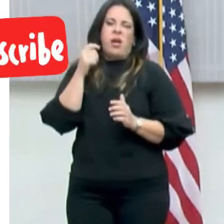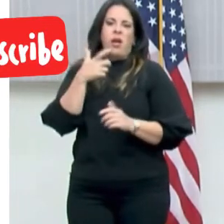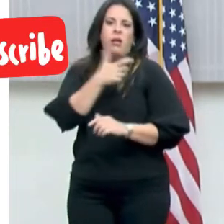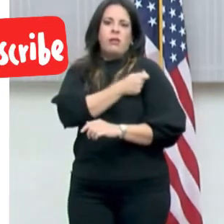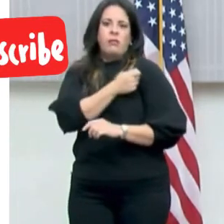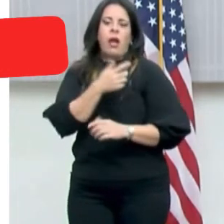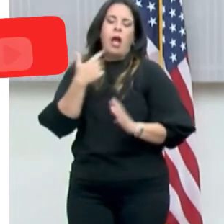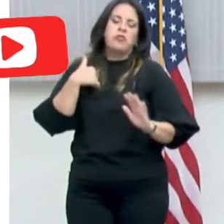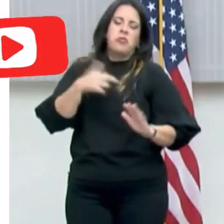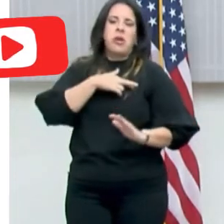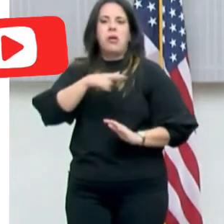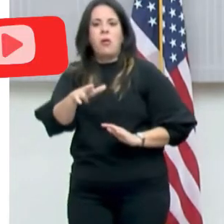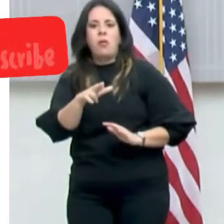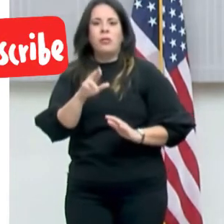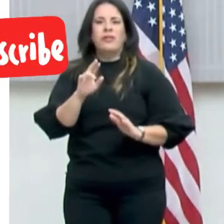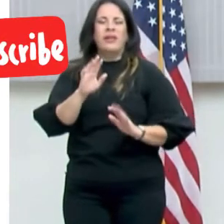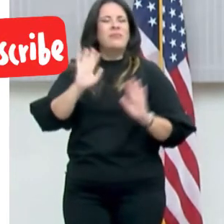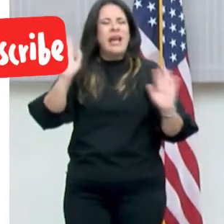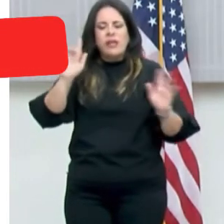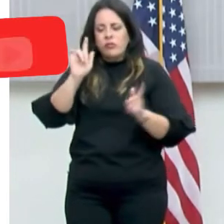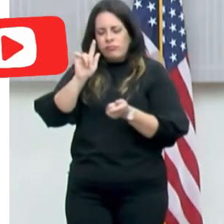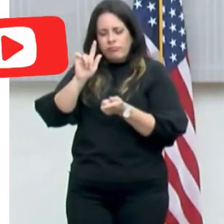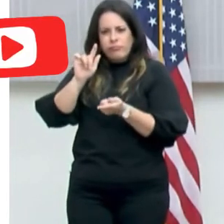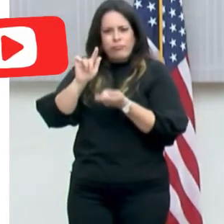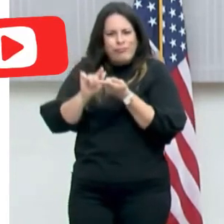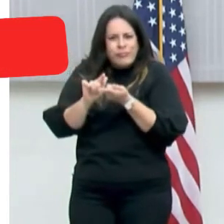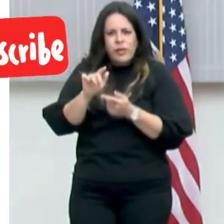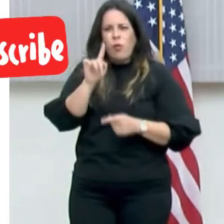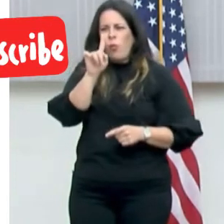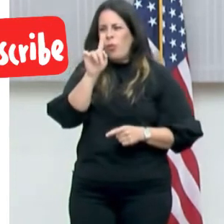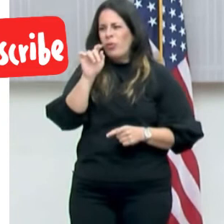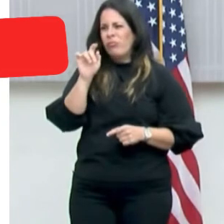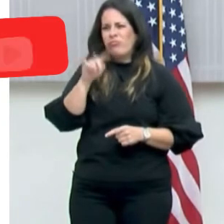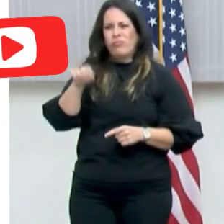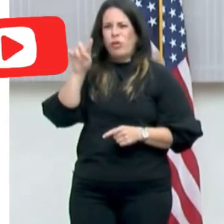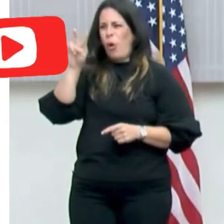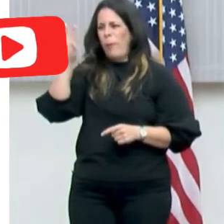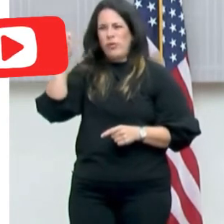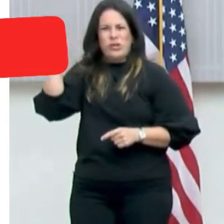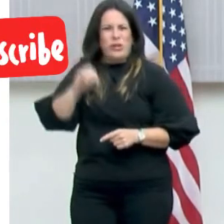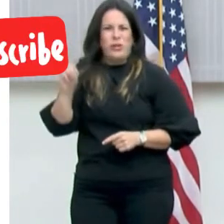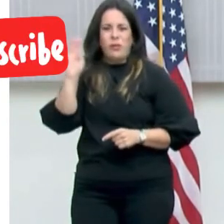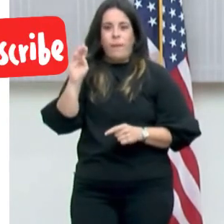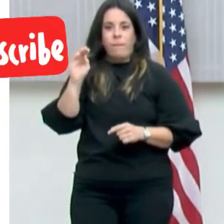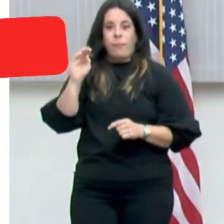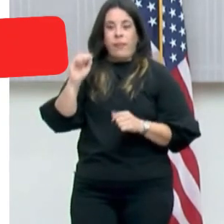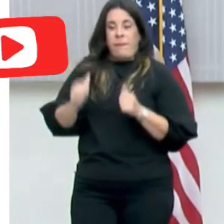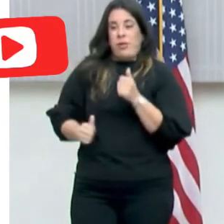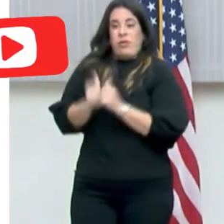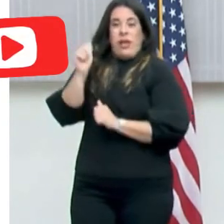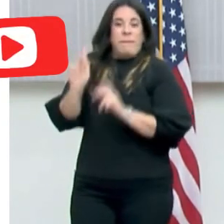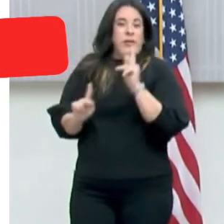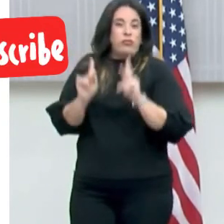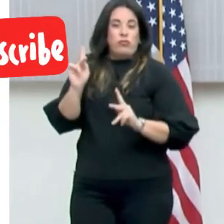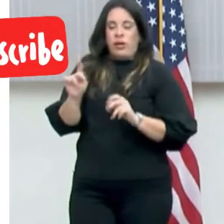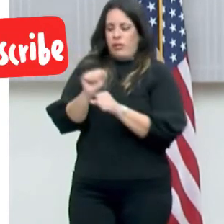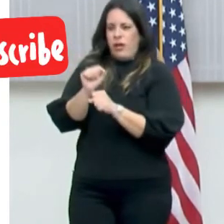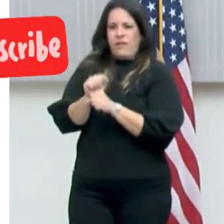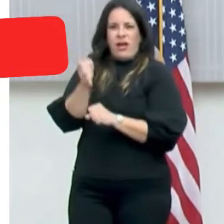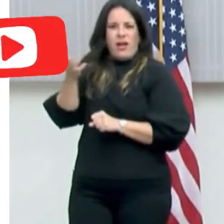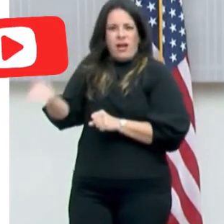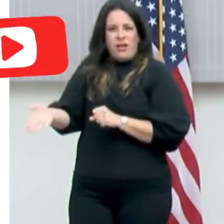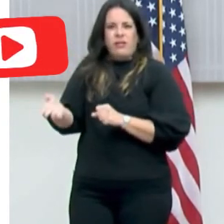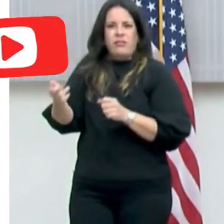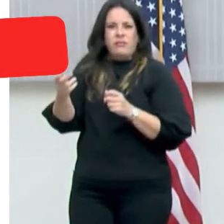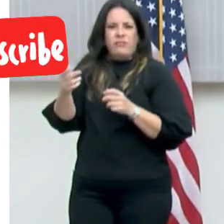creencias religiosas, también es bien bajo. El monto es 1 o 2%. La inmensa mayoría de los empleados, de los